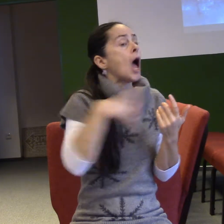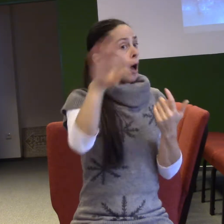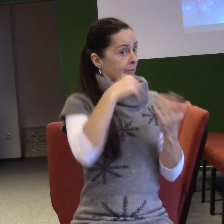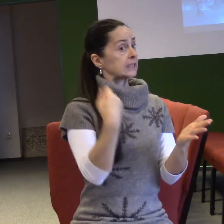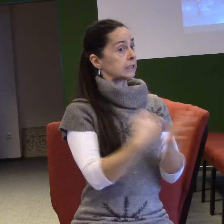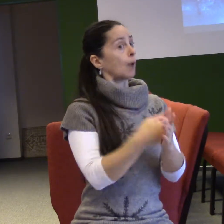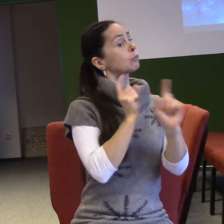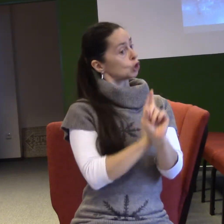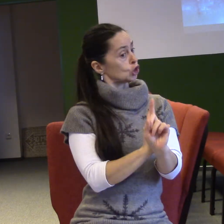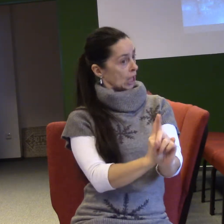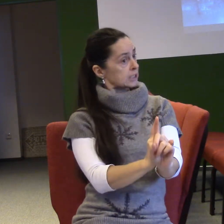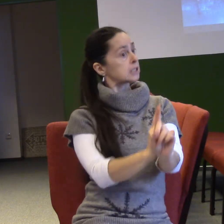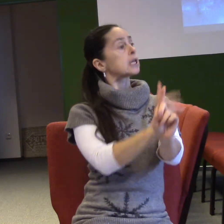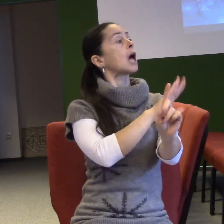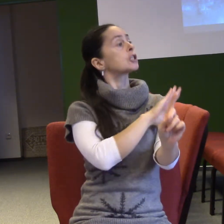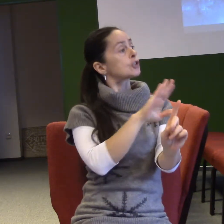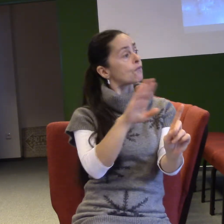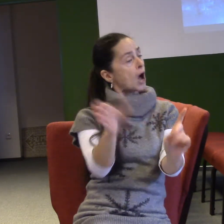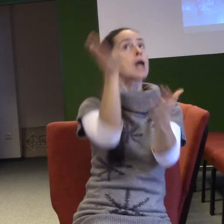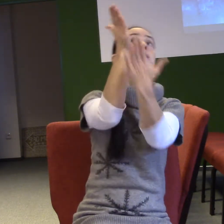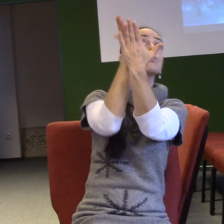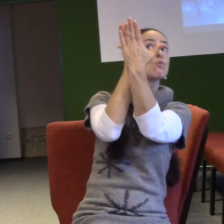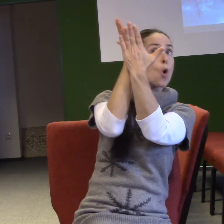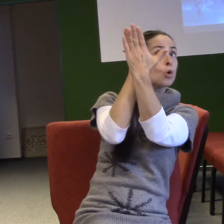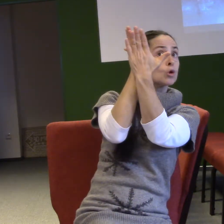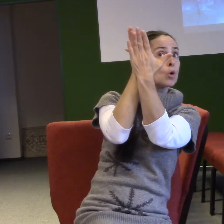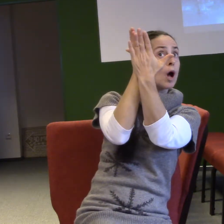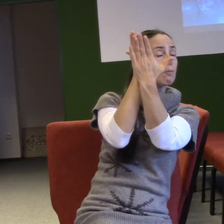zbožní a posloucháš Boha, tak se ti všechno daří, že?